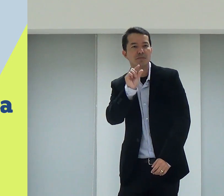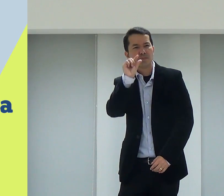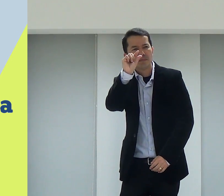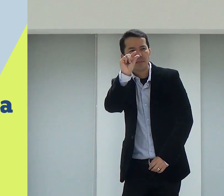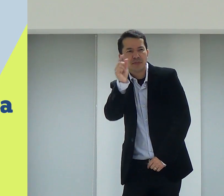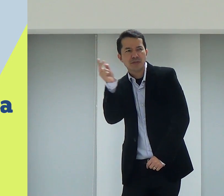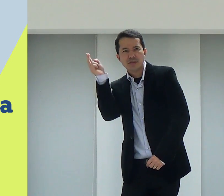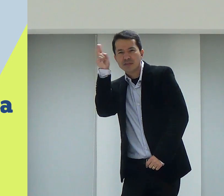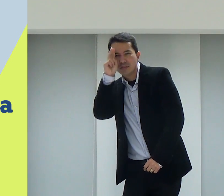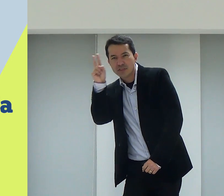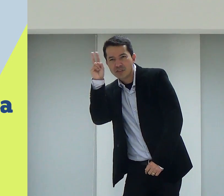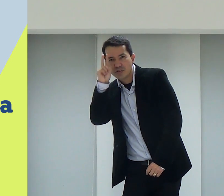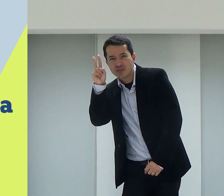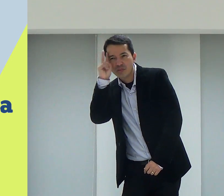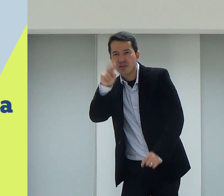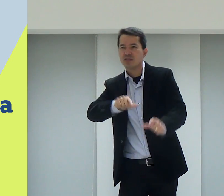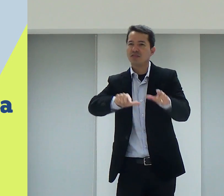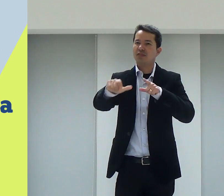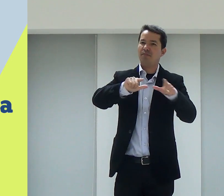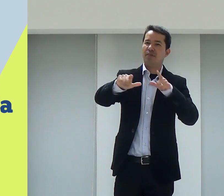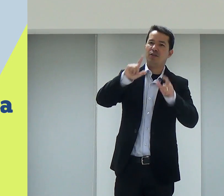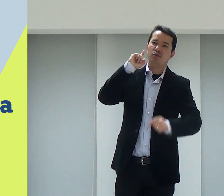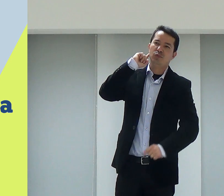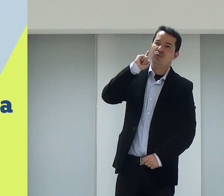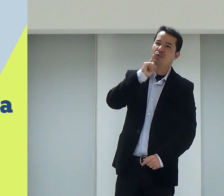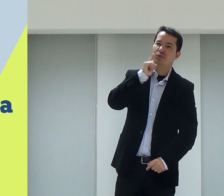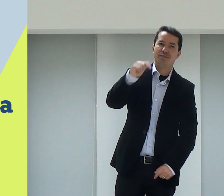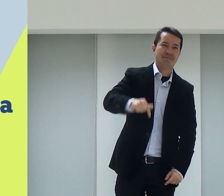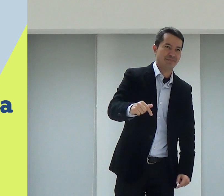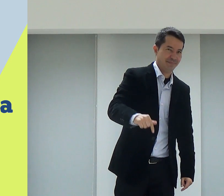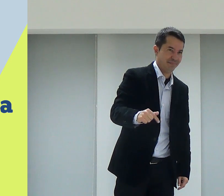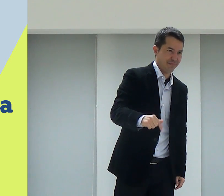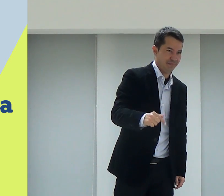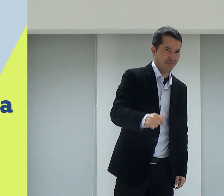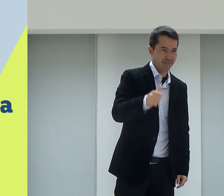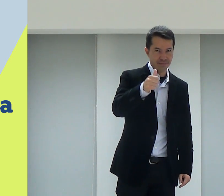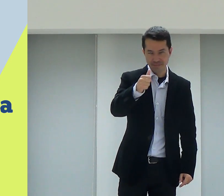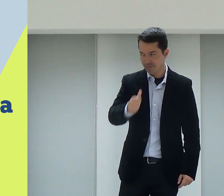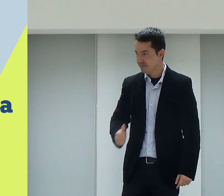Então, vamos conhecer agora um pouquinho a história desse trabalho com surdos aqui. Tá?